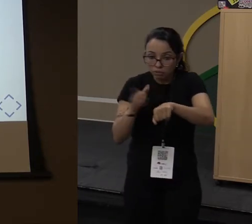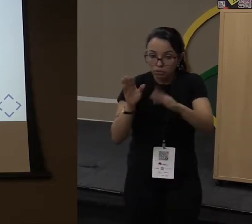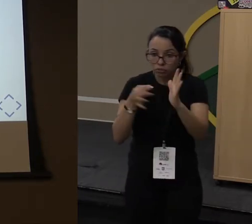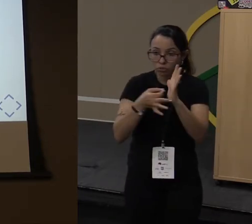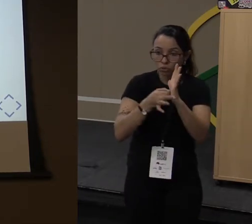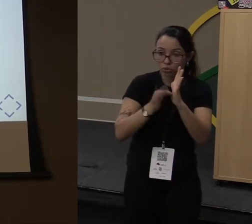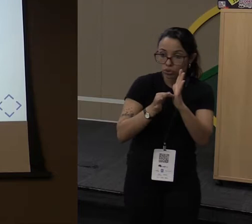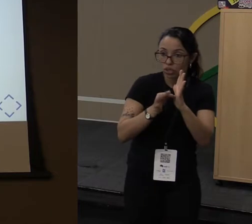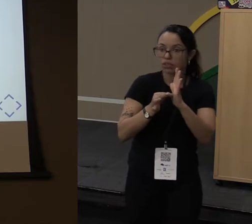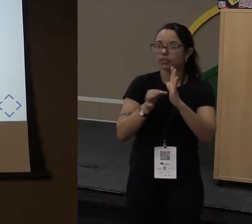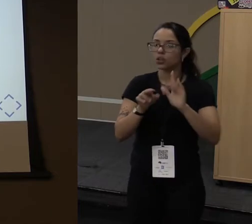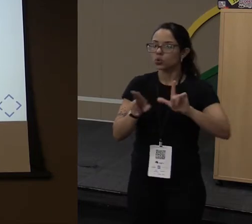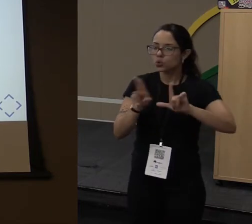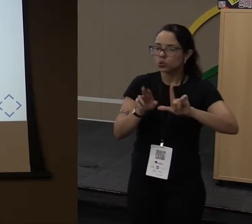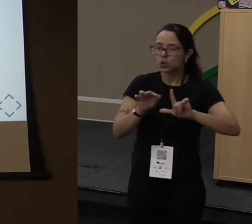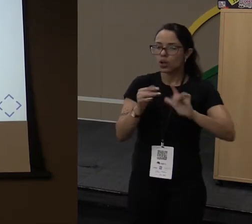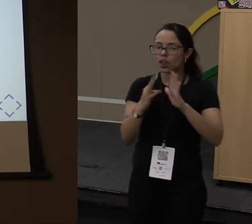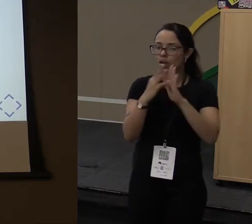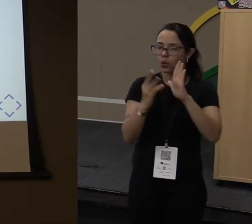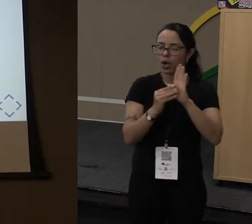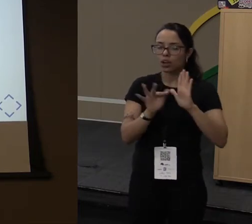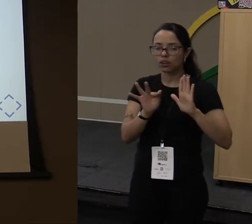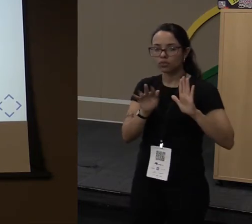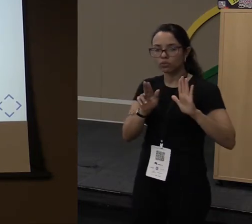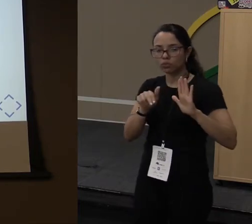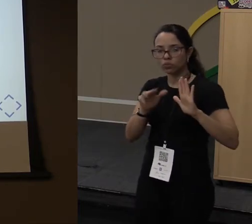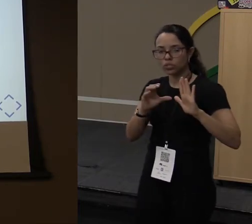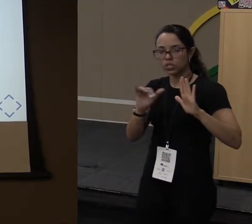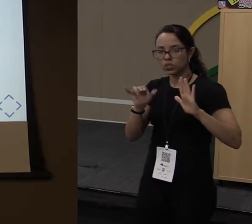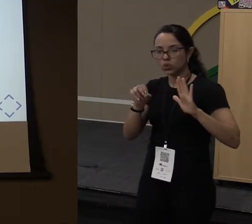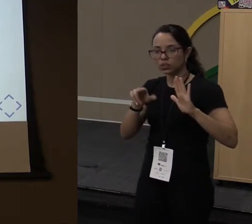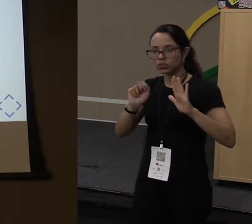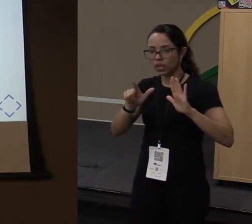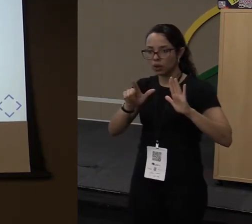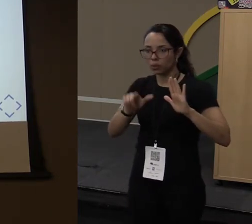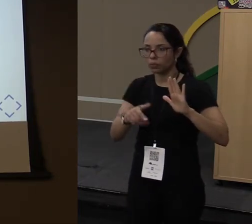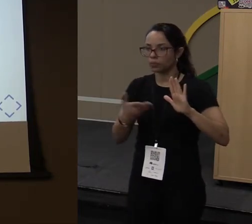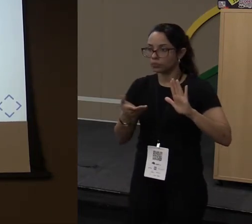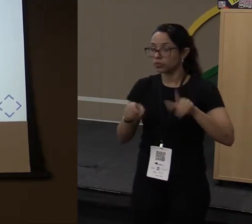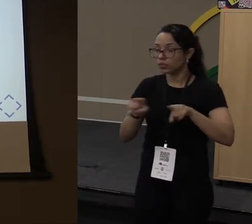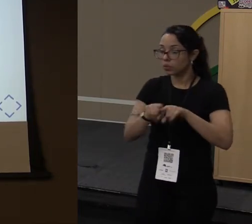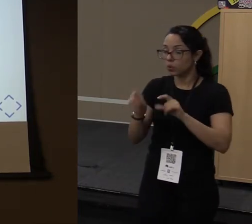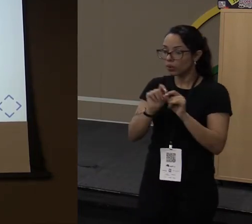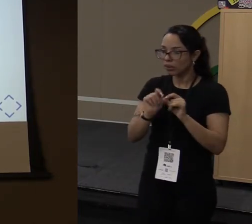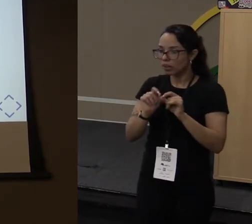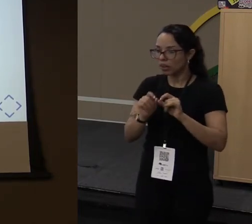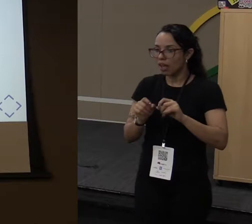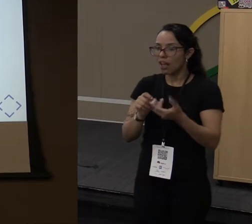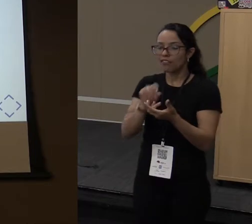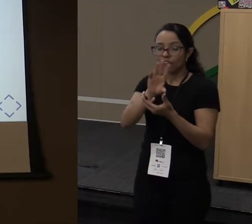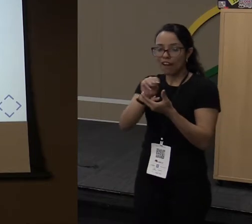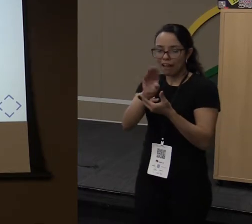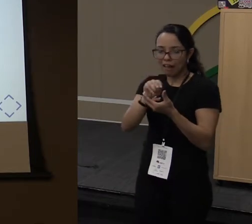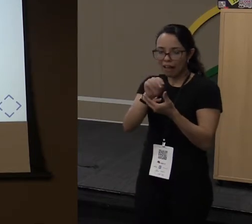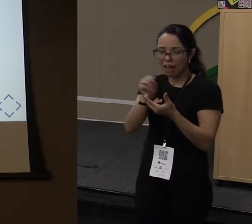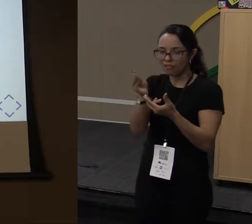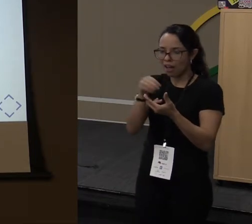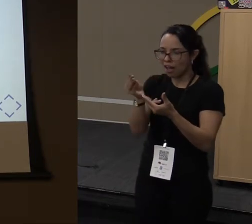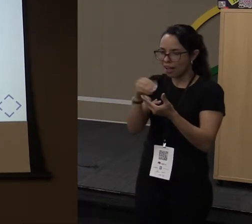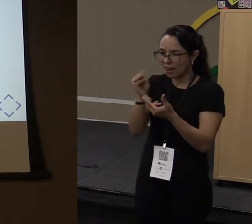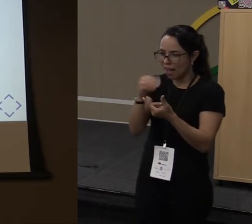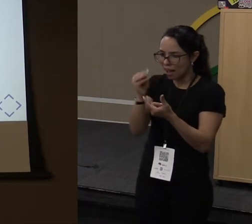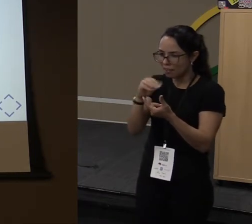da linguagem funcional. E, claro, tem uma certa incapacidade de capturar variáveis que estão fora do contexto. Se eu quisesse usar uma